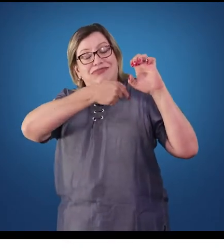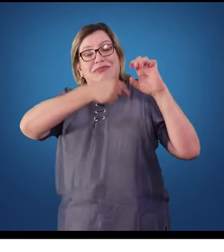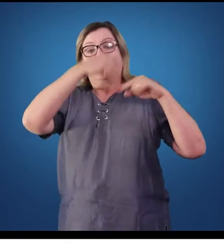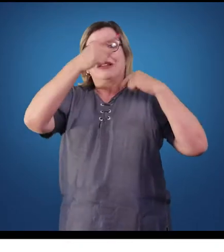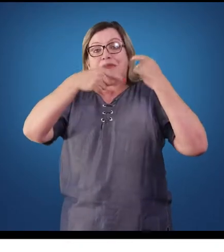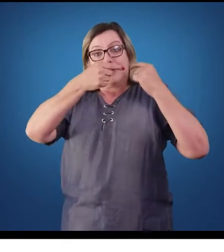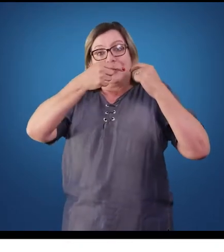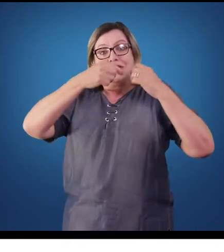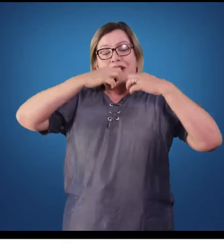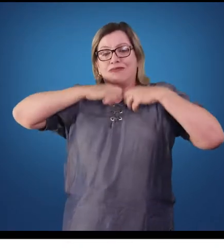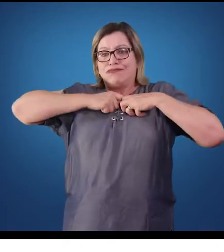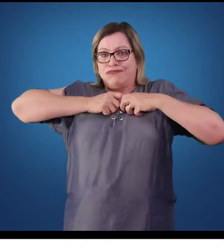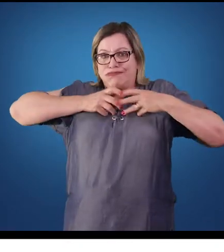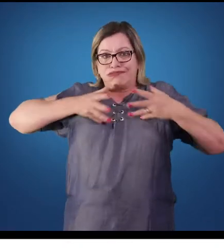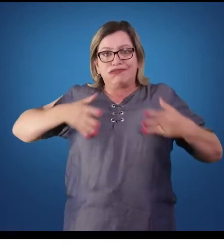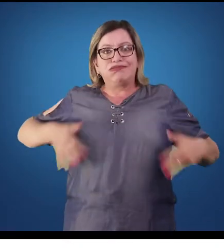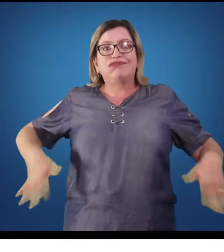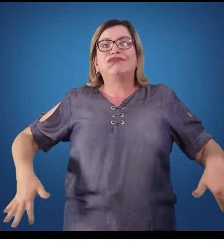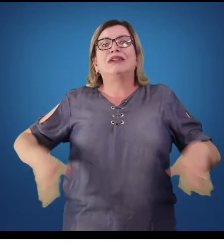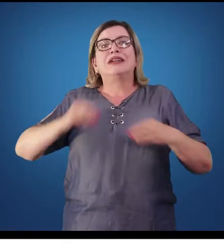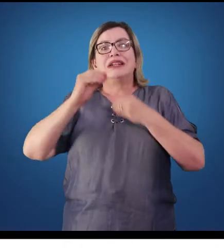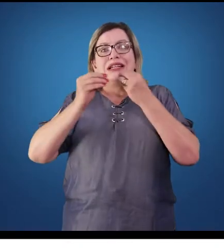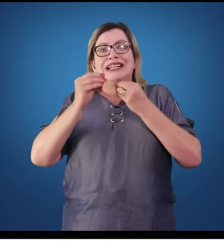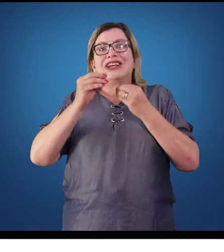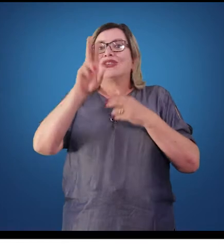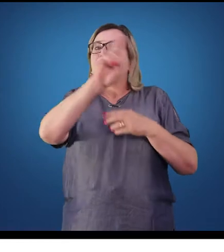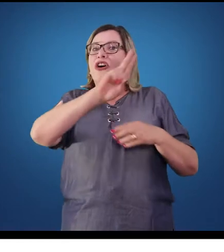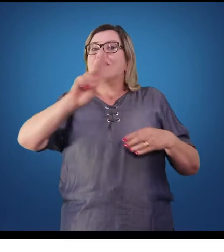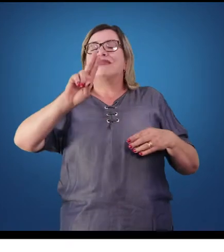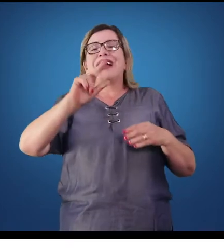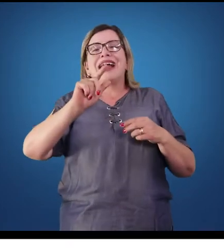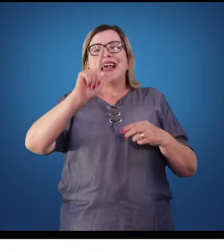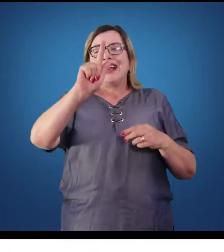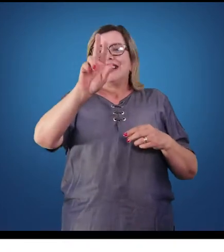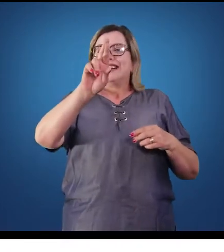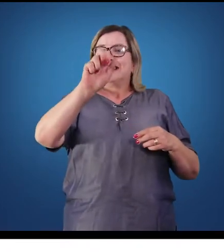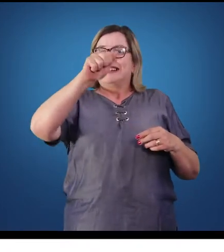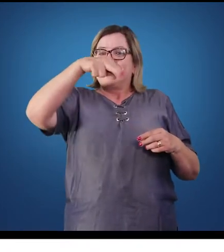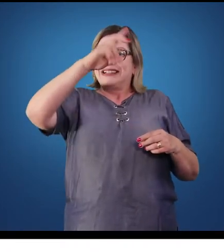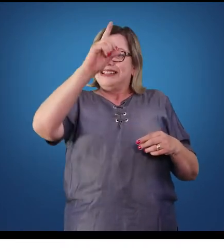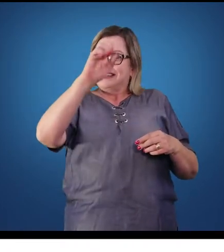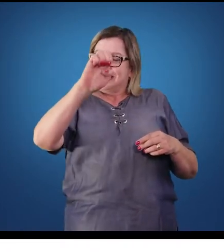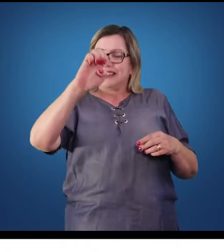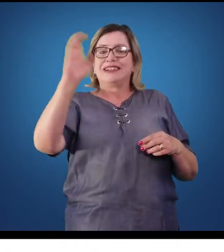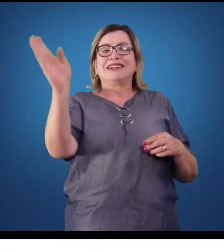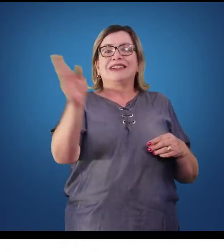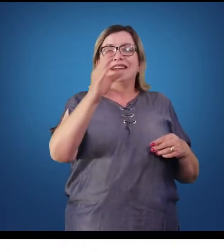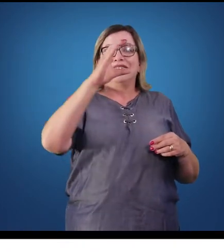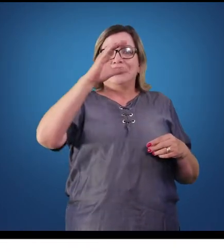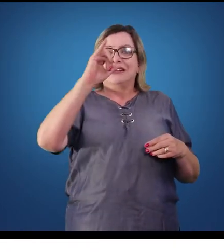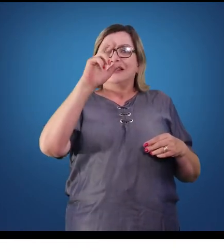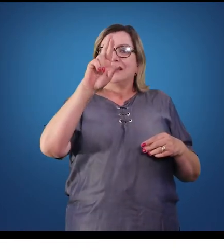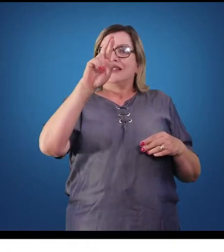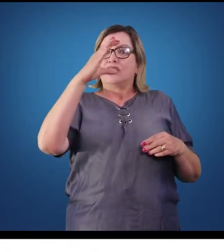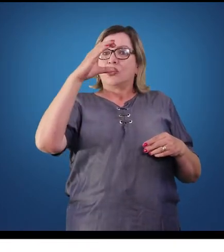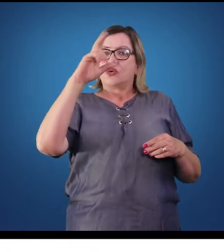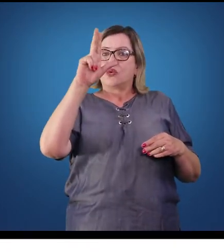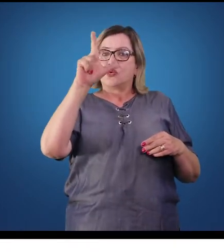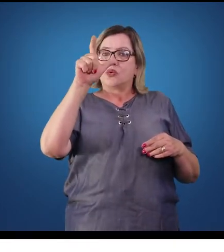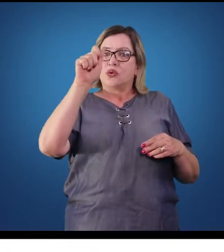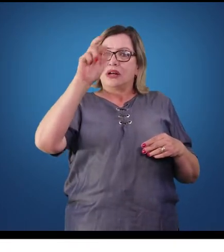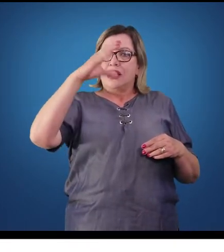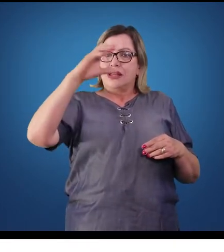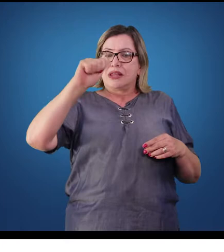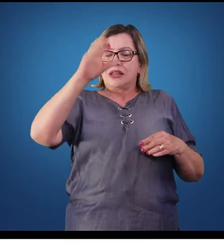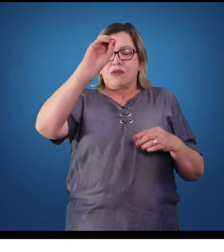bombeado para o nosso corpo, é conhecido então como grande circulação ou circulação sistêmica. O músculo cardíaco então